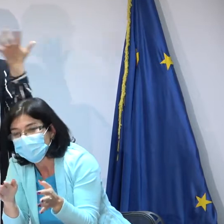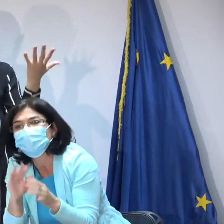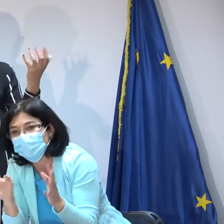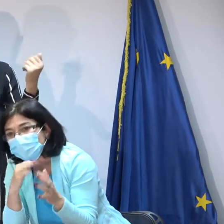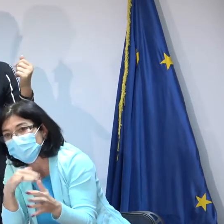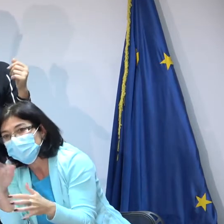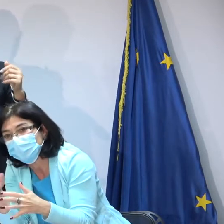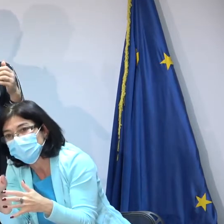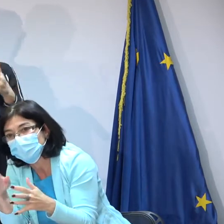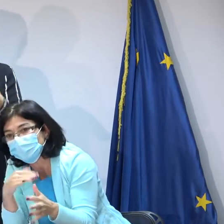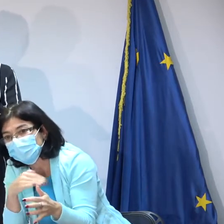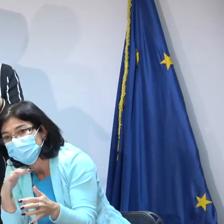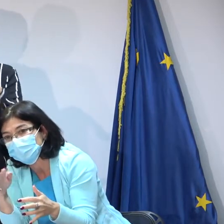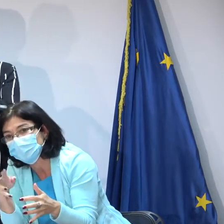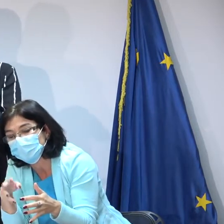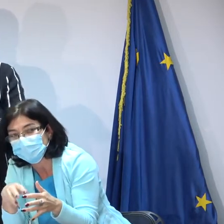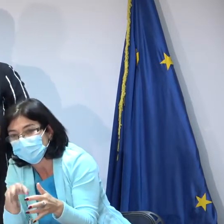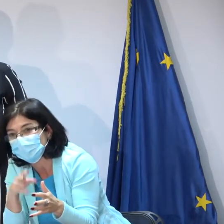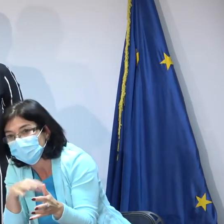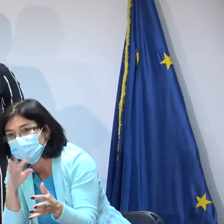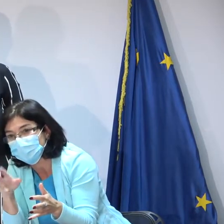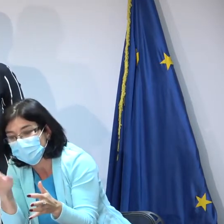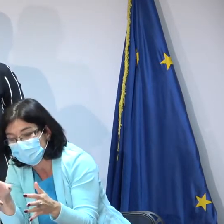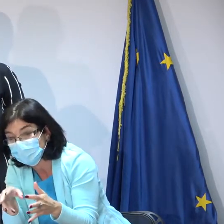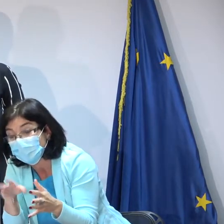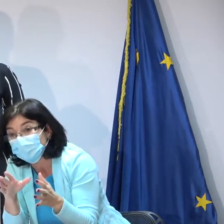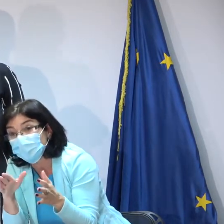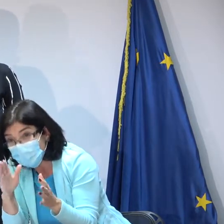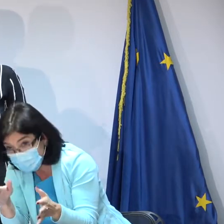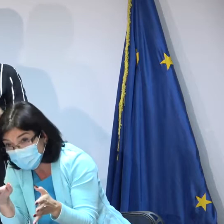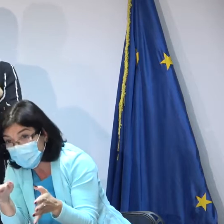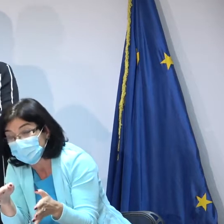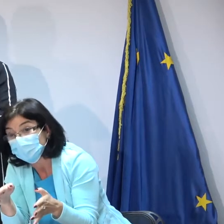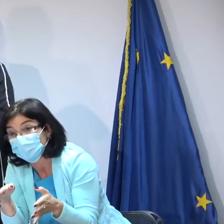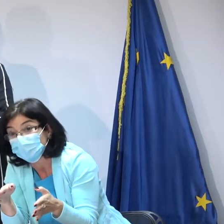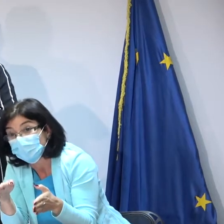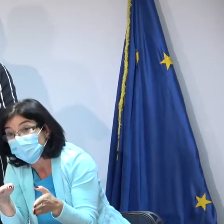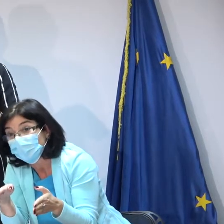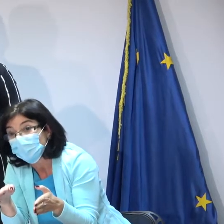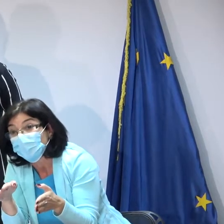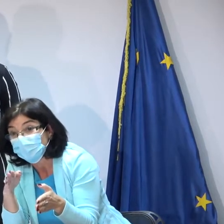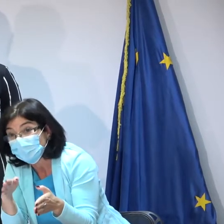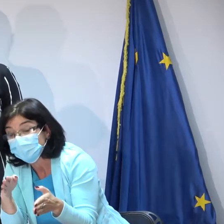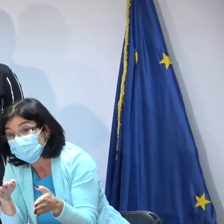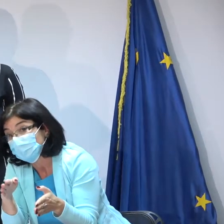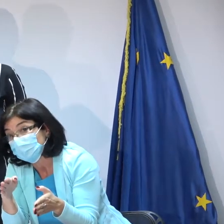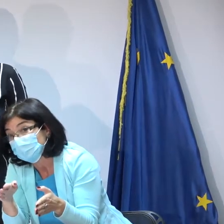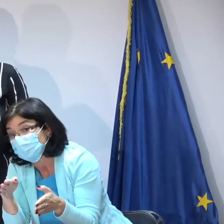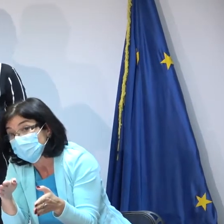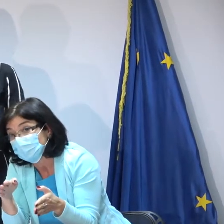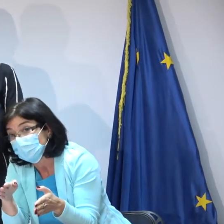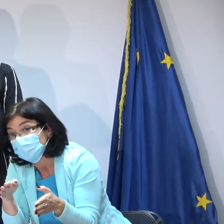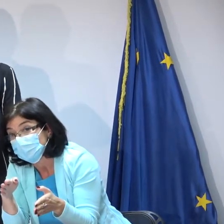maxim un an trec peste celelalte că sunt mai multe etape 36 luni după maxim un an da poate fi